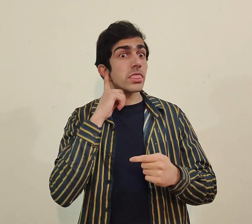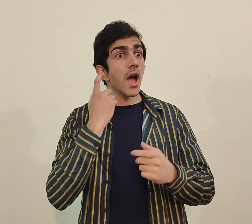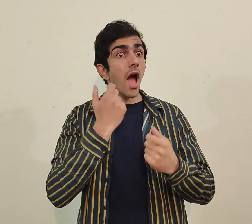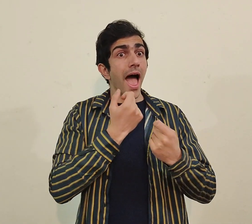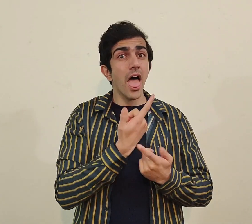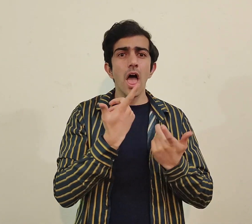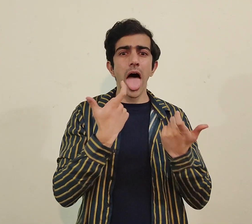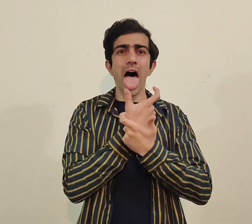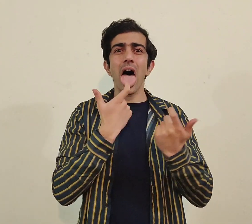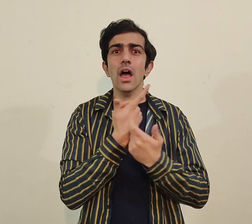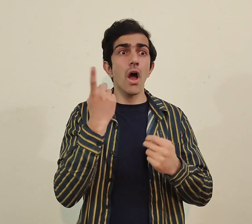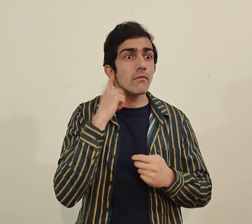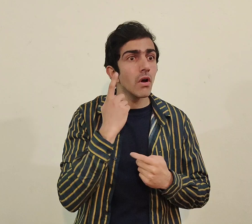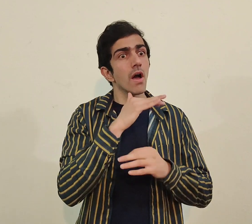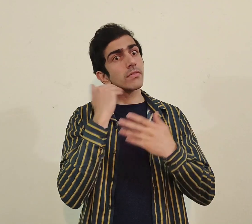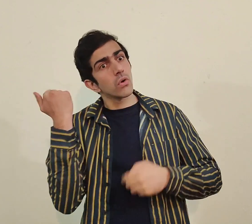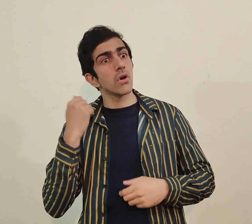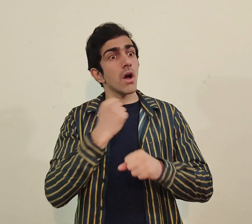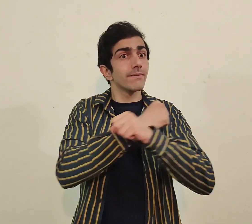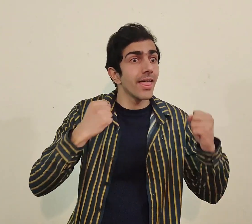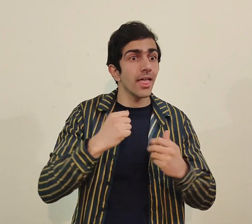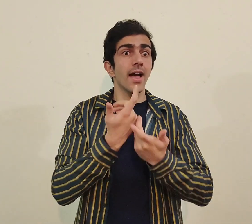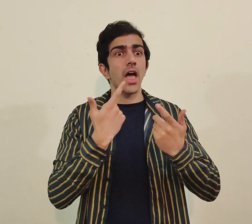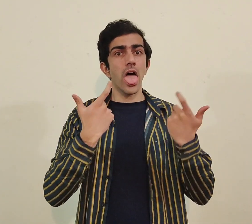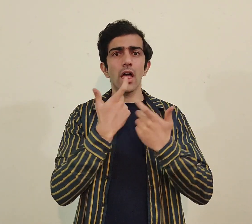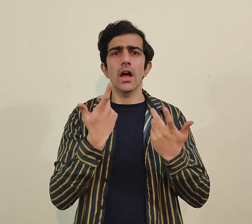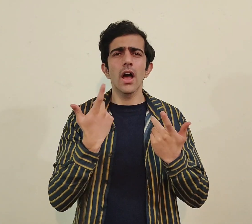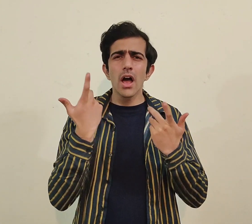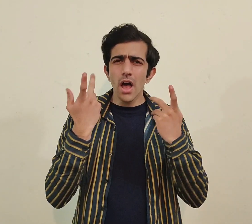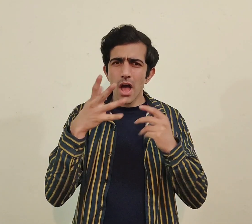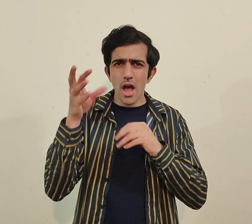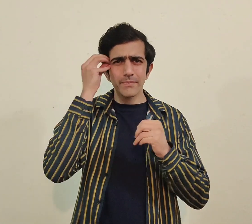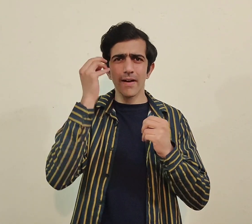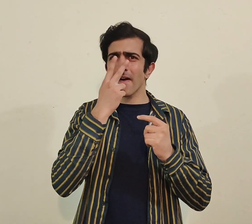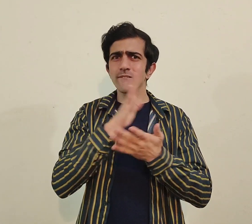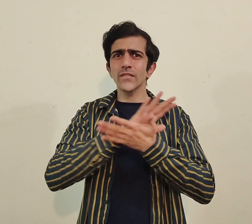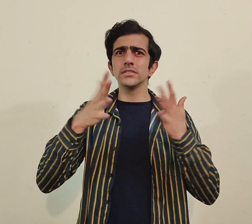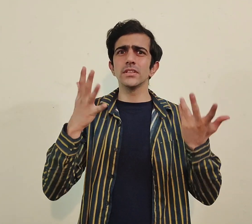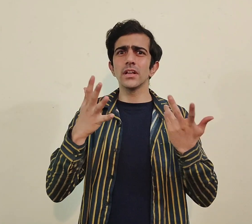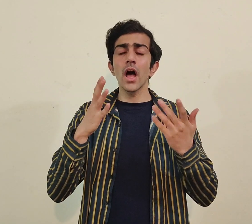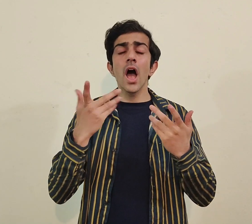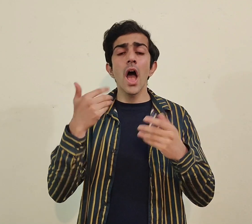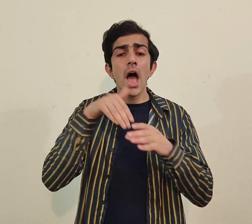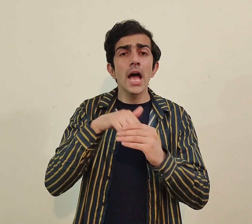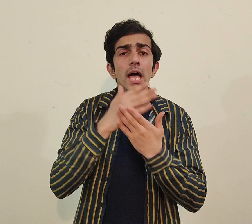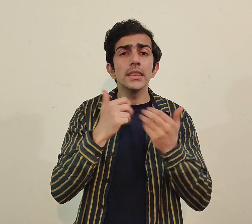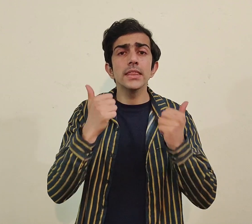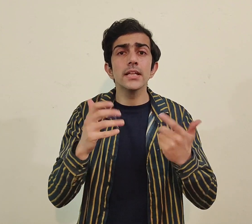communicate کرنا چاہیے جیسے اگر کوئی sad خبر ہے کوئی بھی accidents related یا کوئی اس طرح اگر آپ